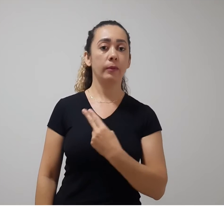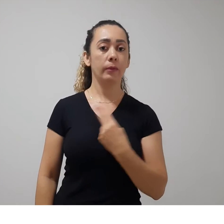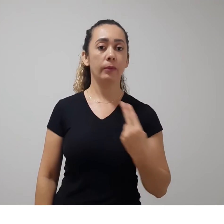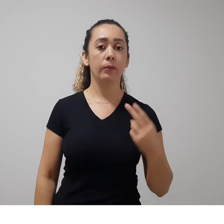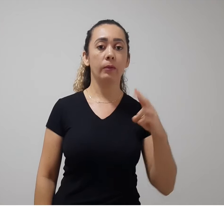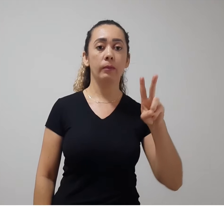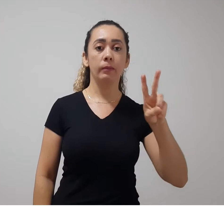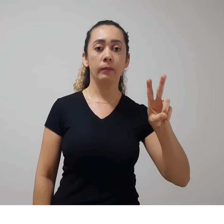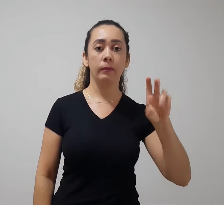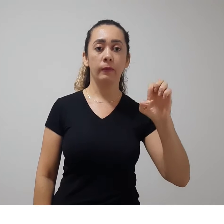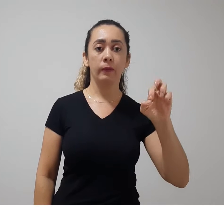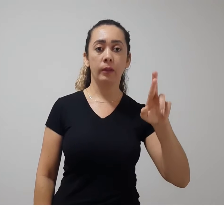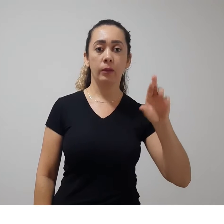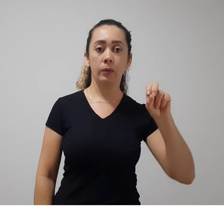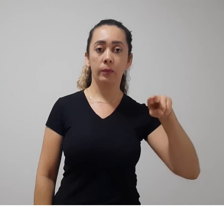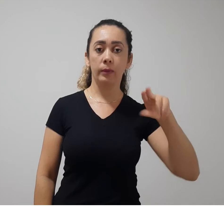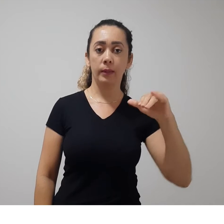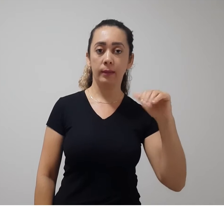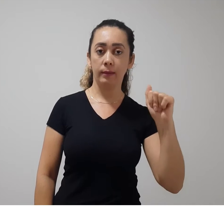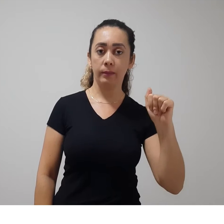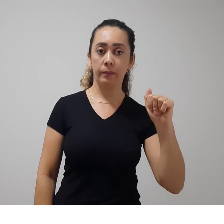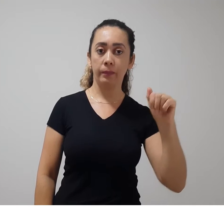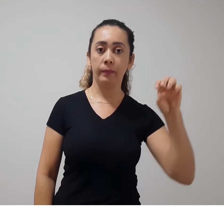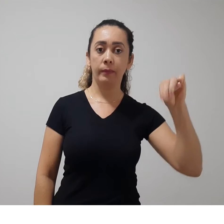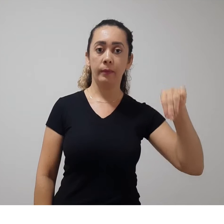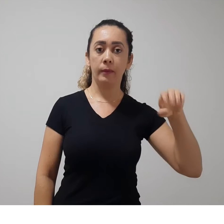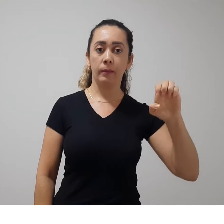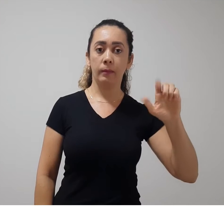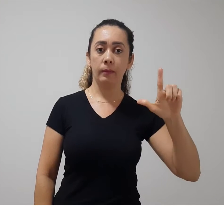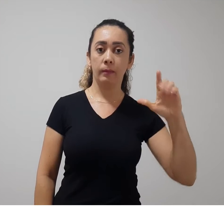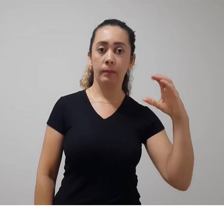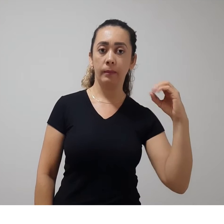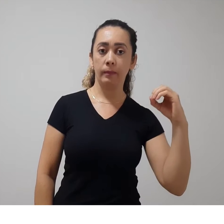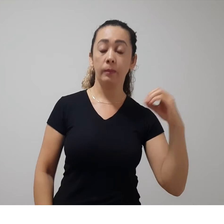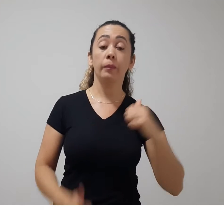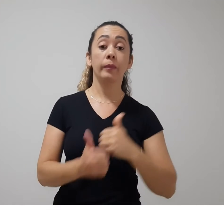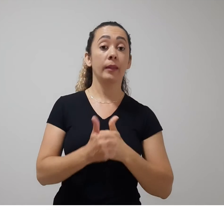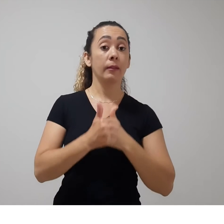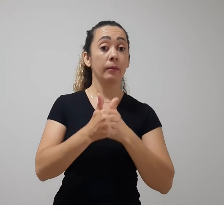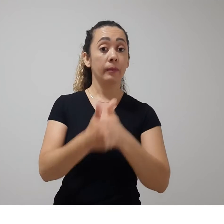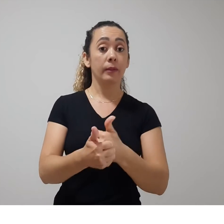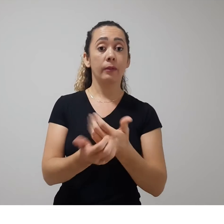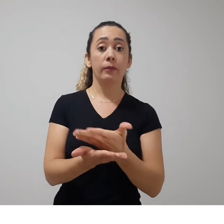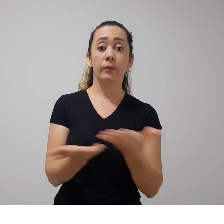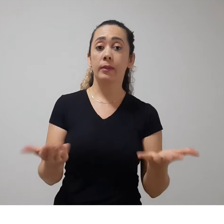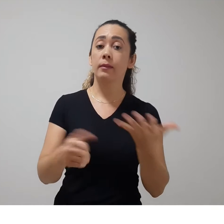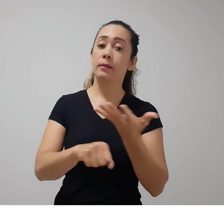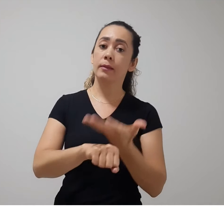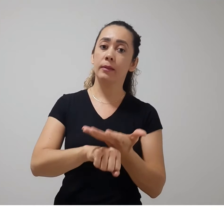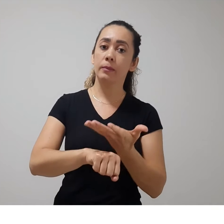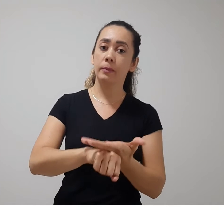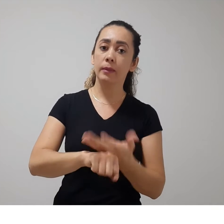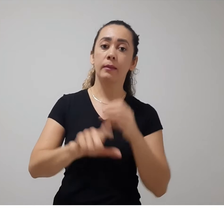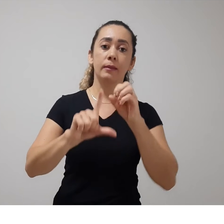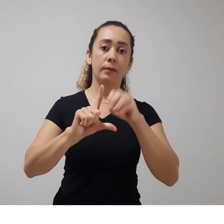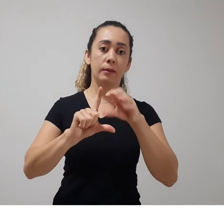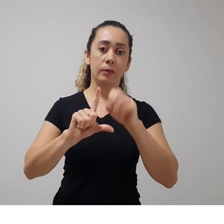e estou acompanhando vocês nessa disciplina da Licenciatura em Tecnologia 1º Perito. Essa